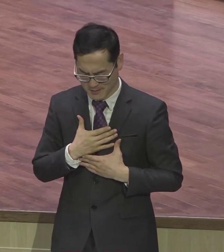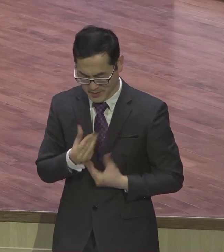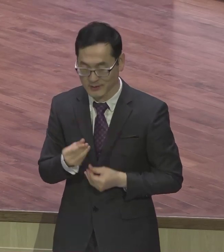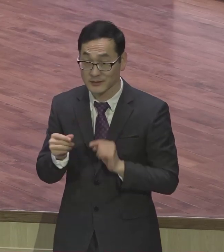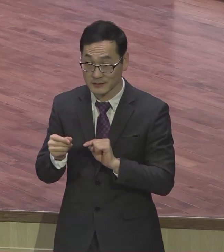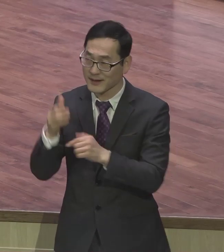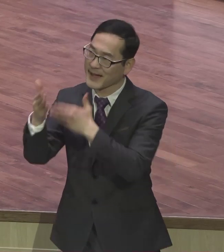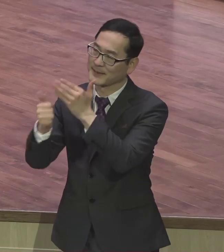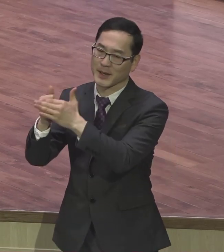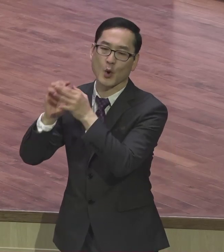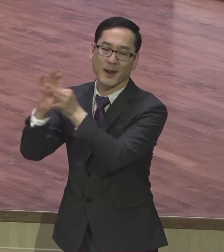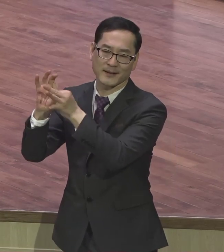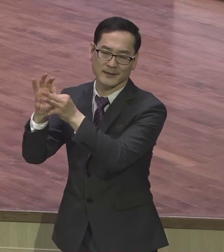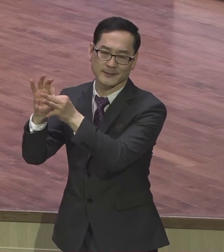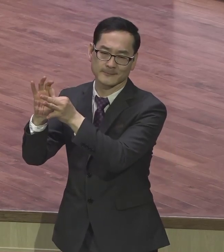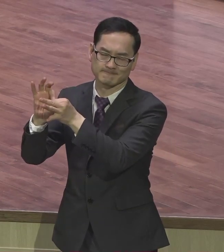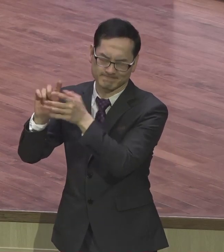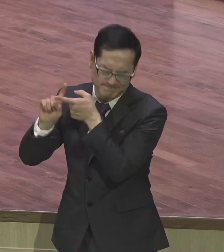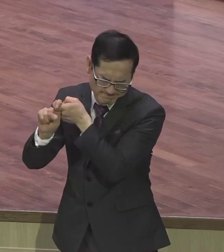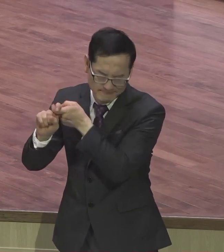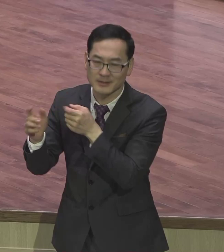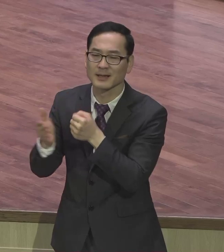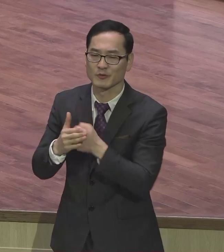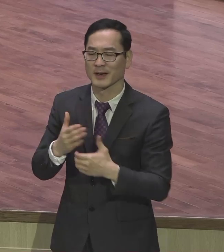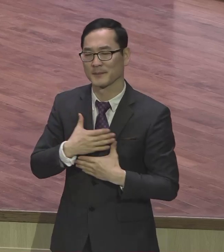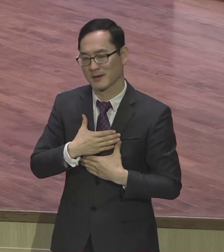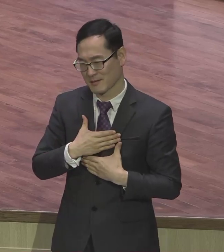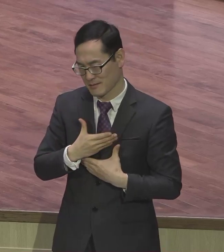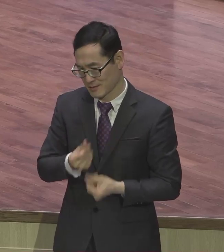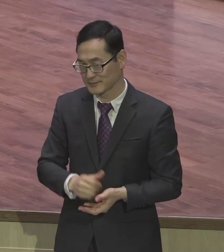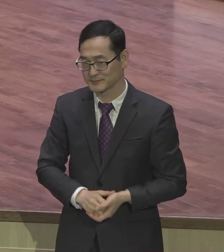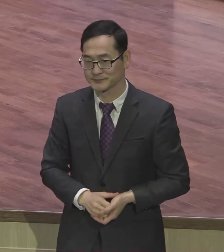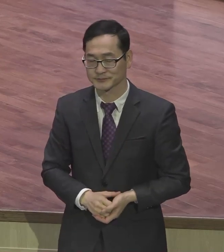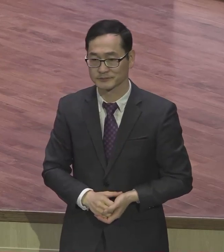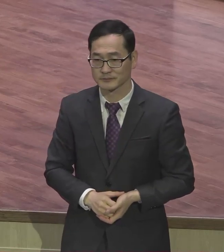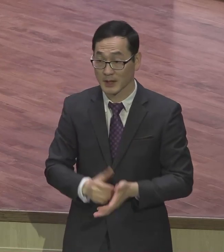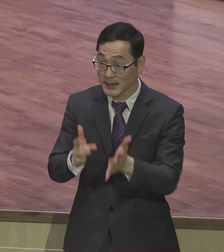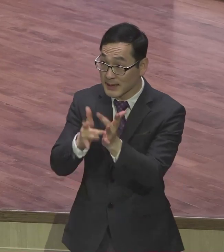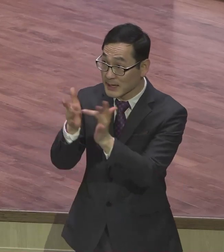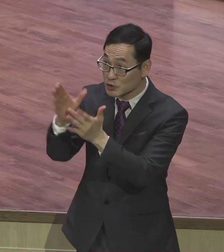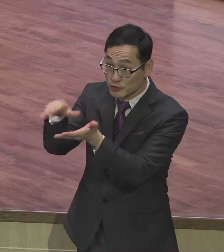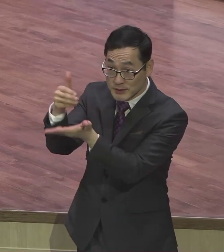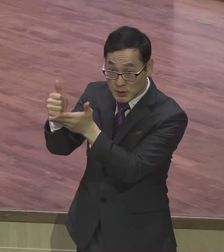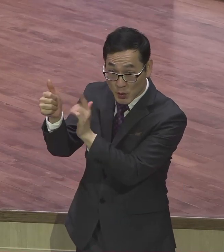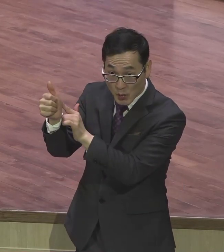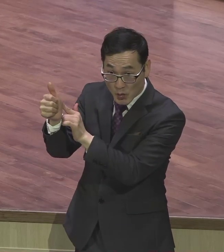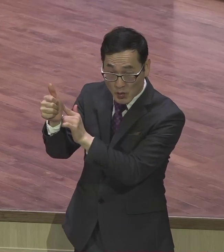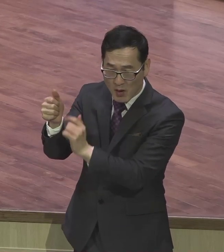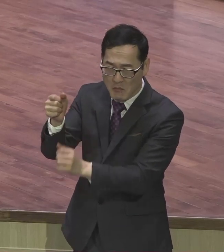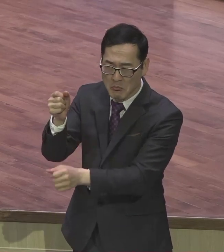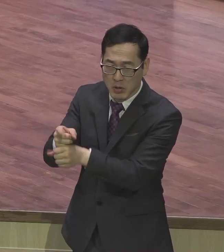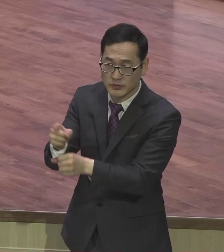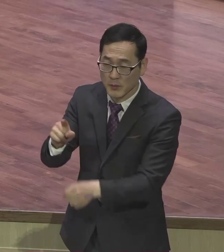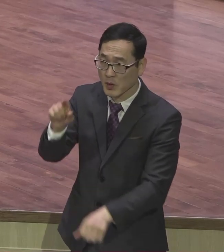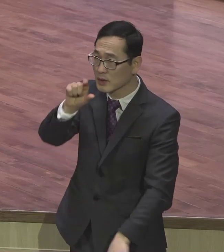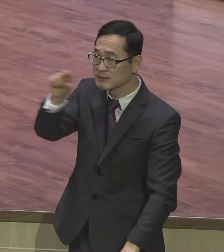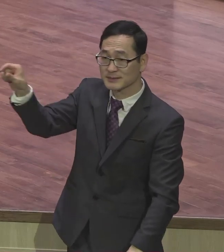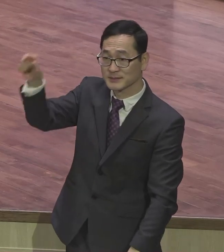예수 그리스도가 이미 십자가에서 모든 문제를 다